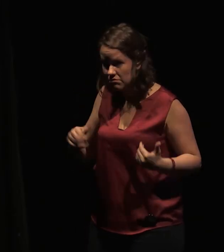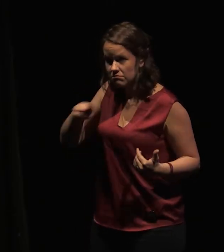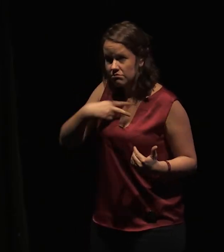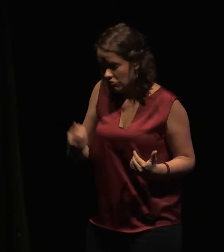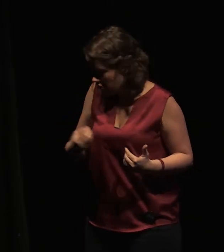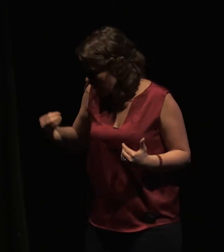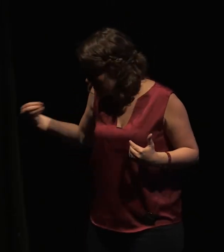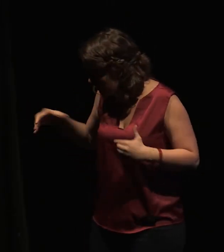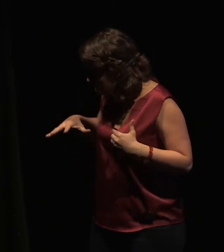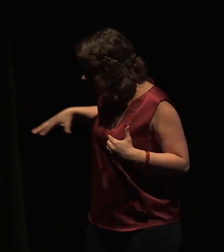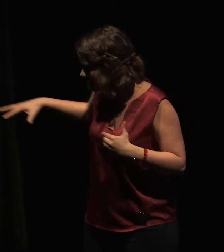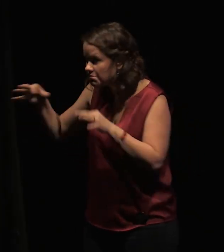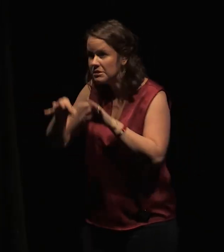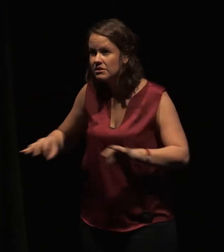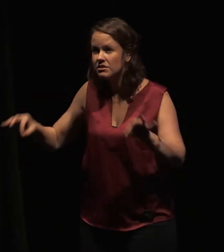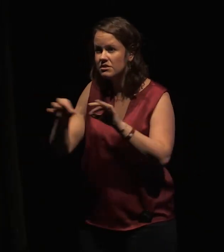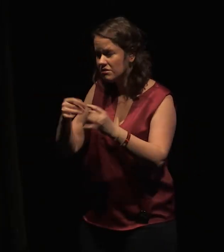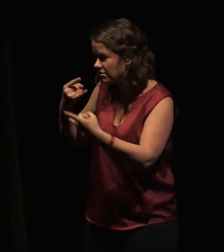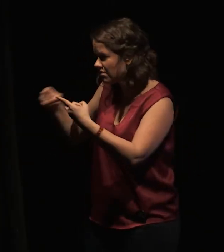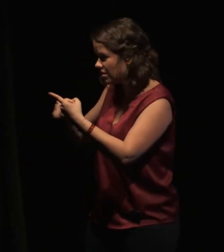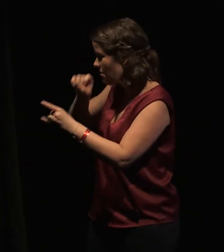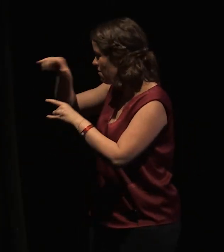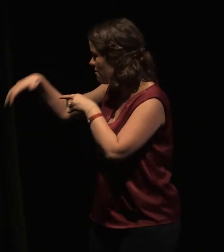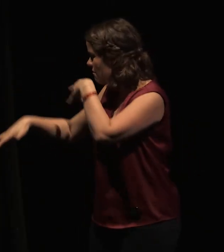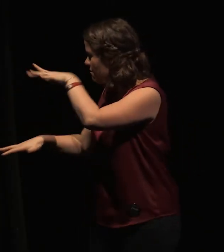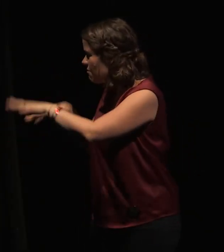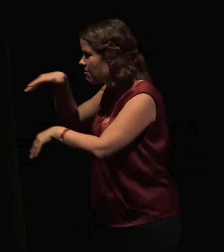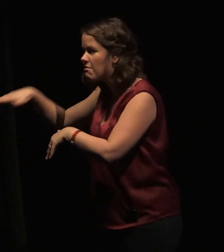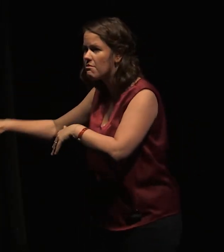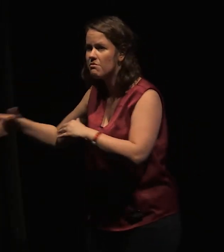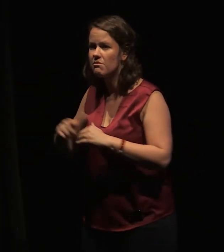de cet espace dernier, miroir poli par notre étoile.